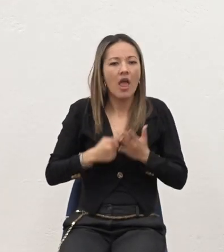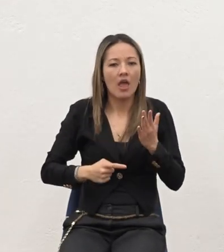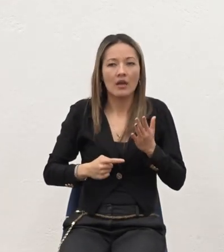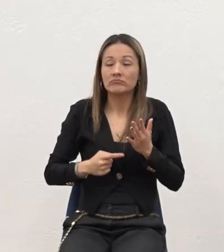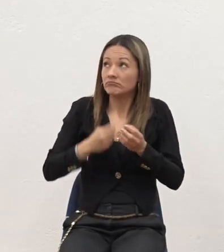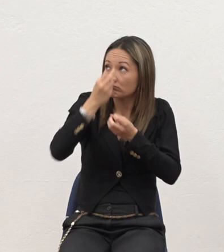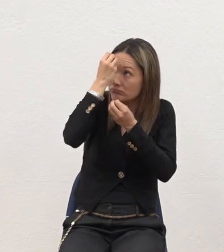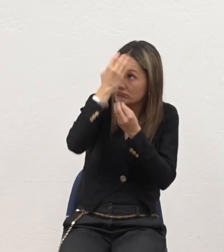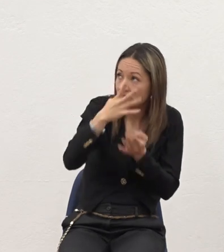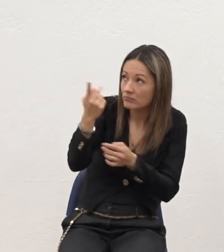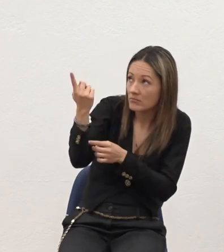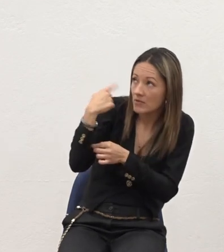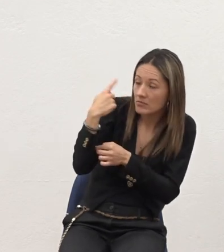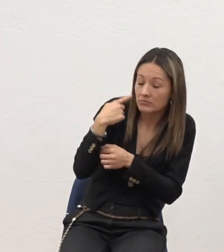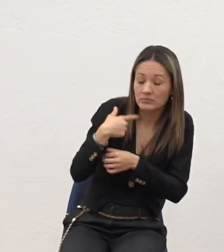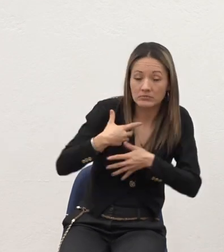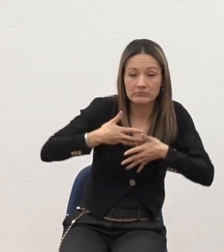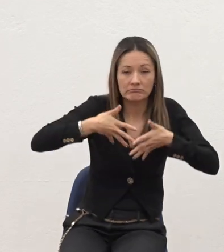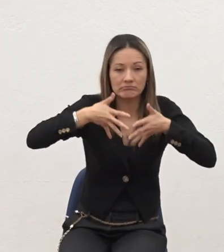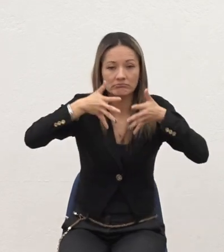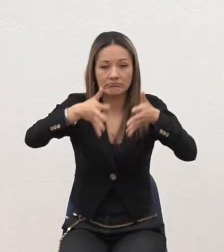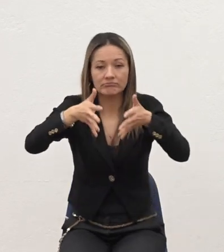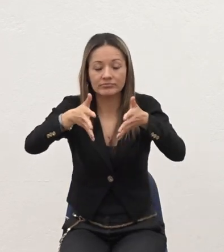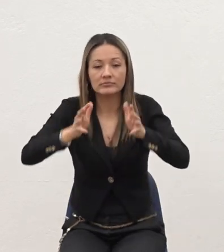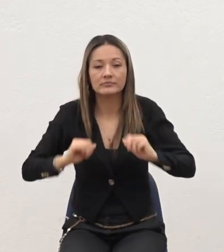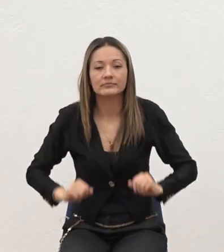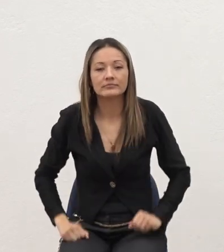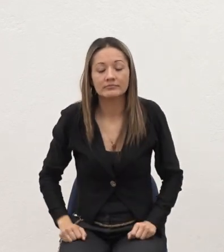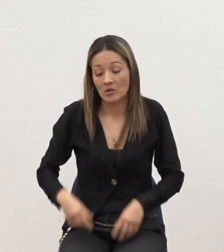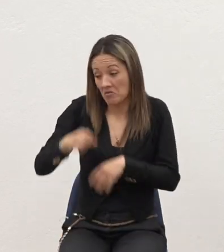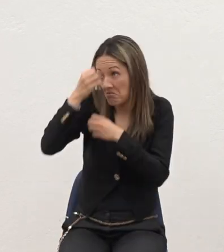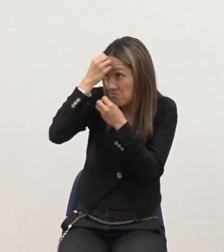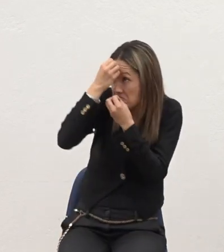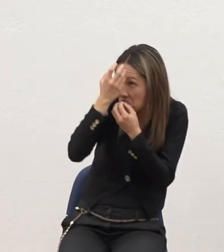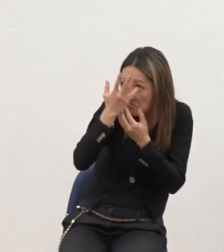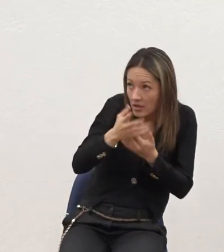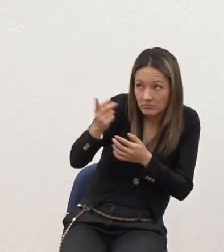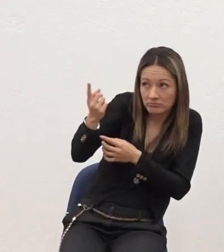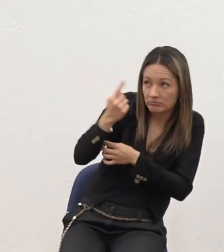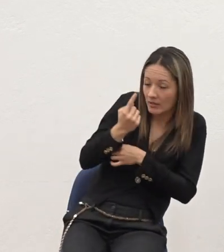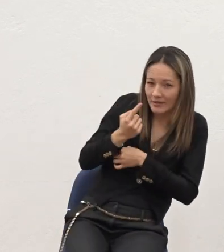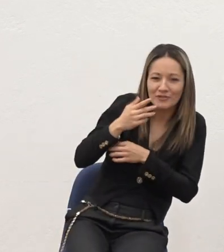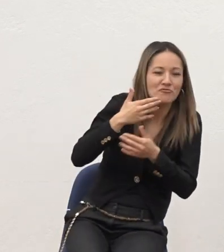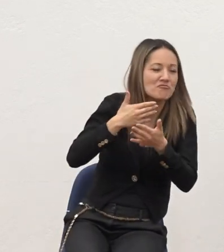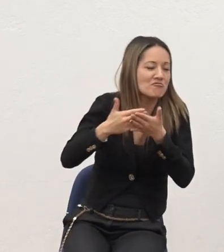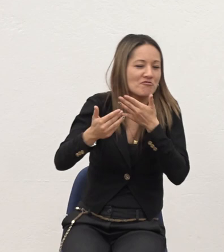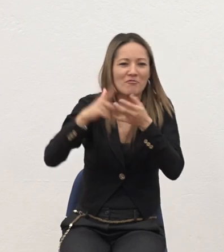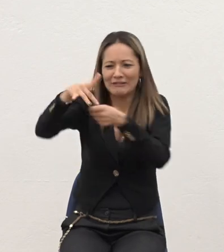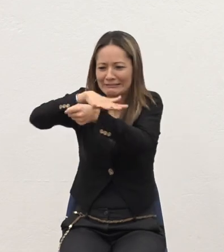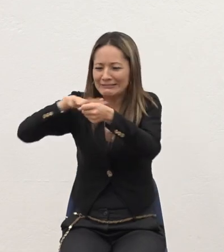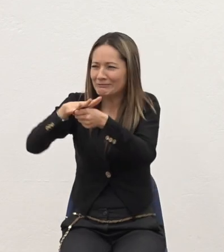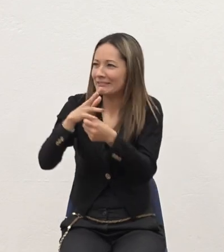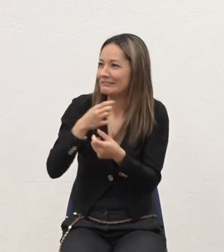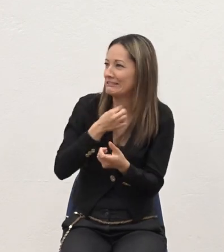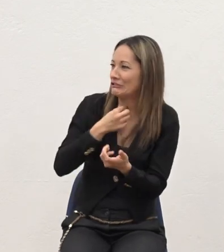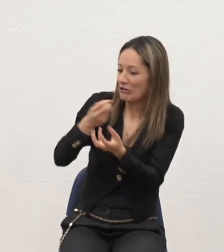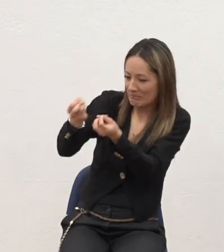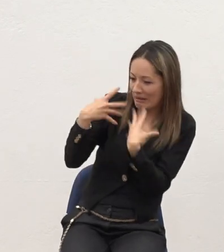Envió Hacerle Caso Así Él Tenga un humor Rarísimo Conmigo Y yo